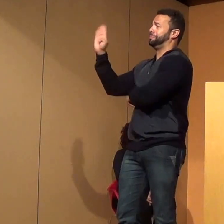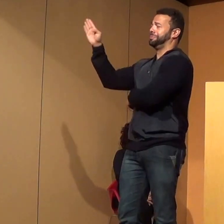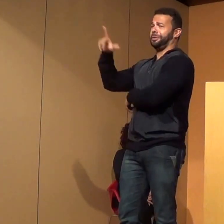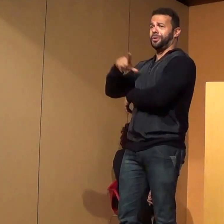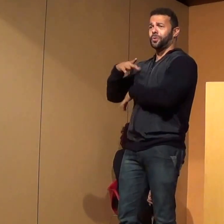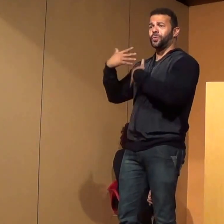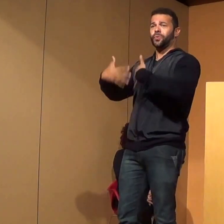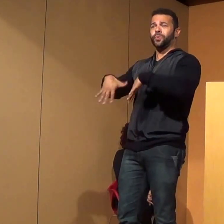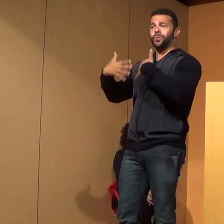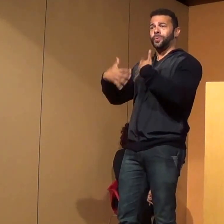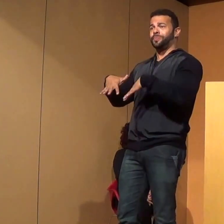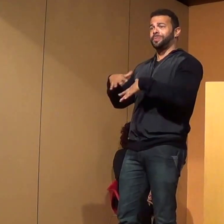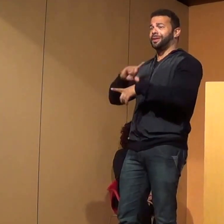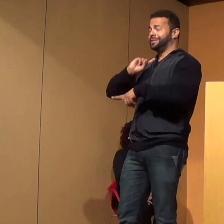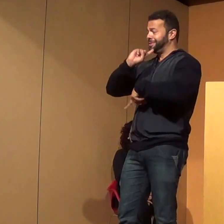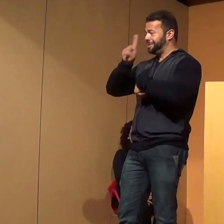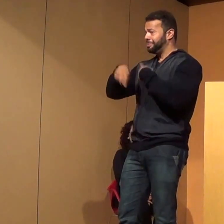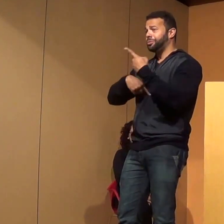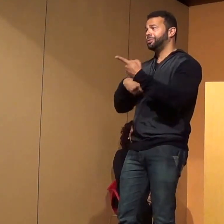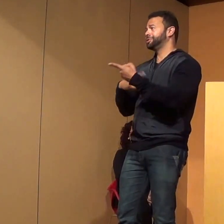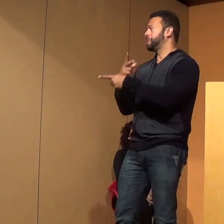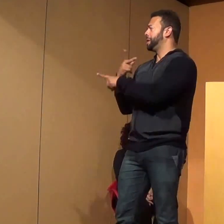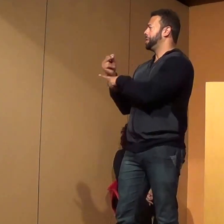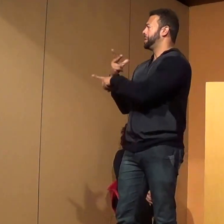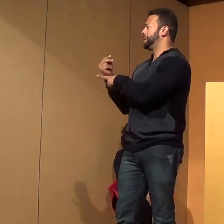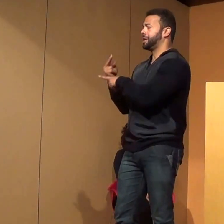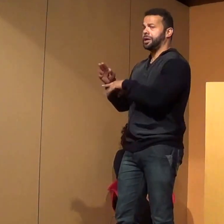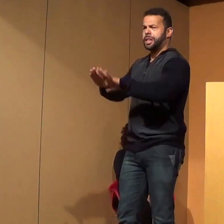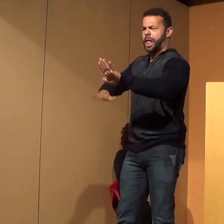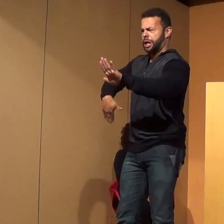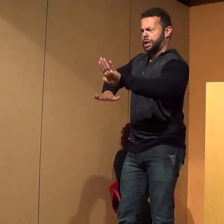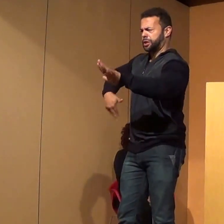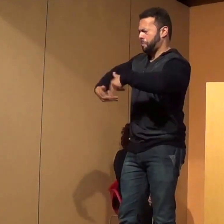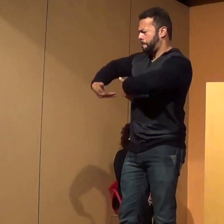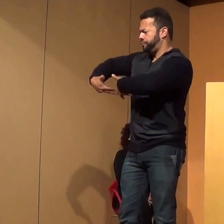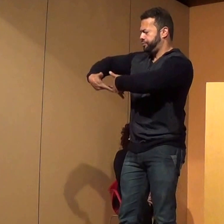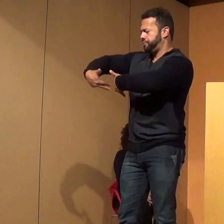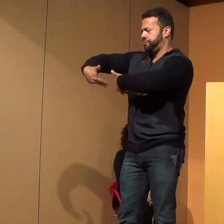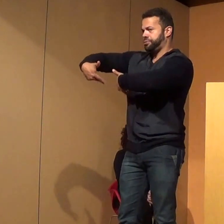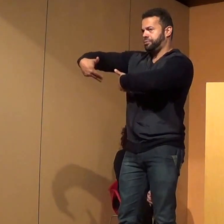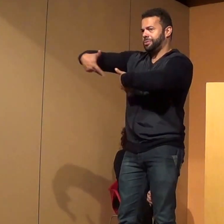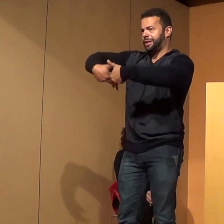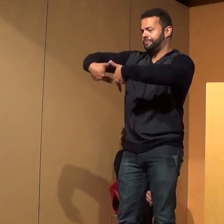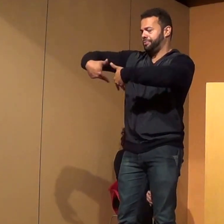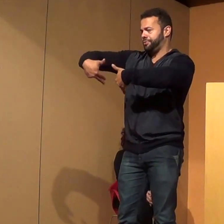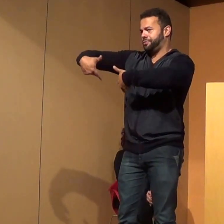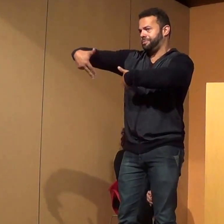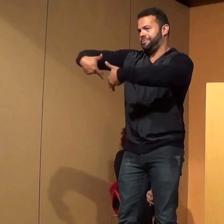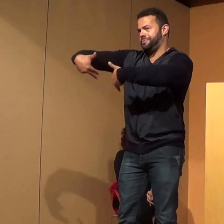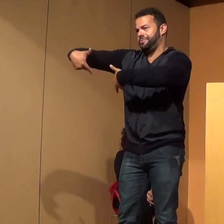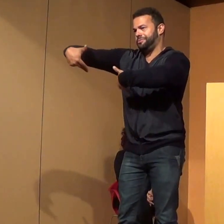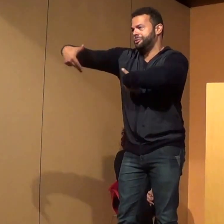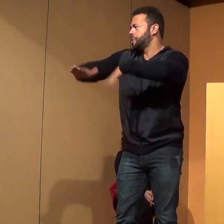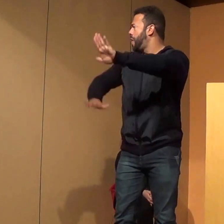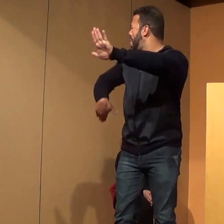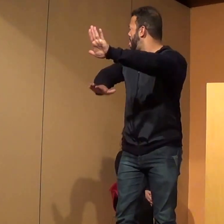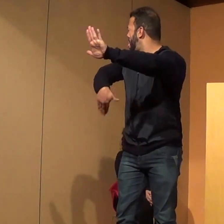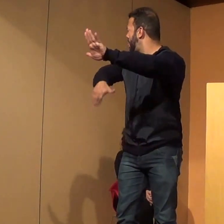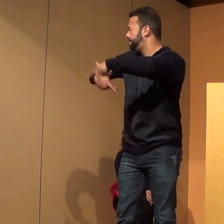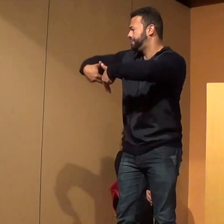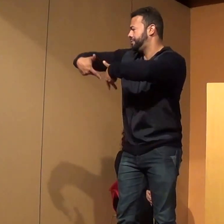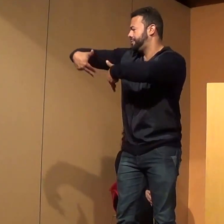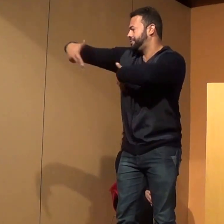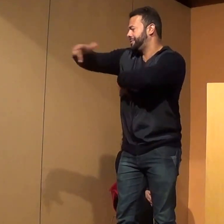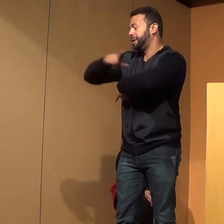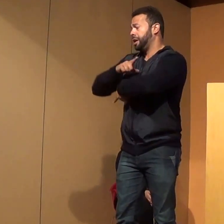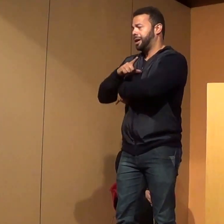do norte-americano que perdi para uma argentina que estava nadando do meu outro lado. Então, terrível, terrível, né? Mas